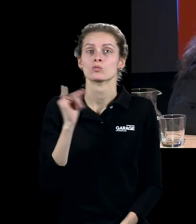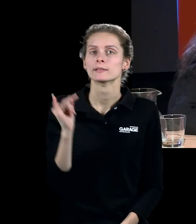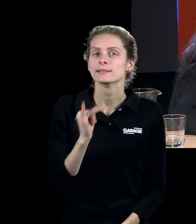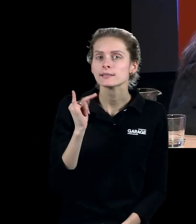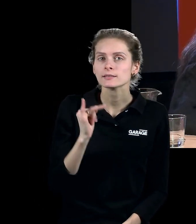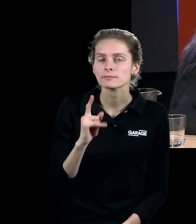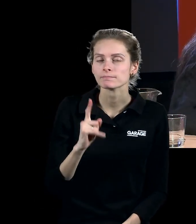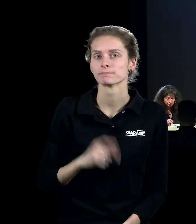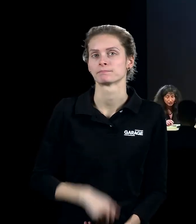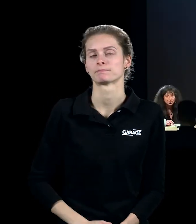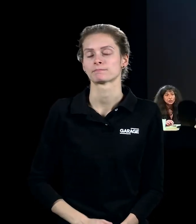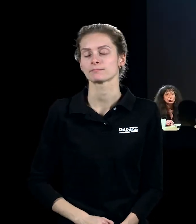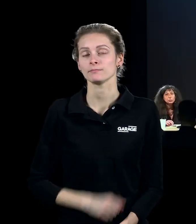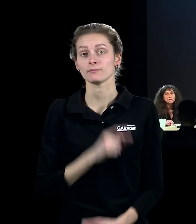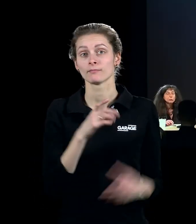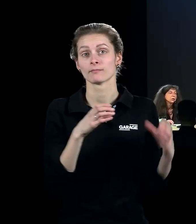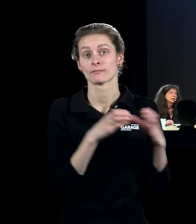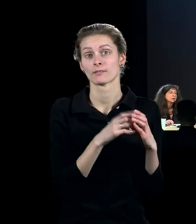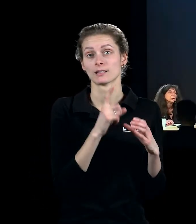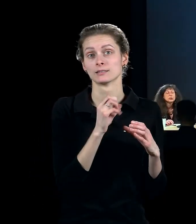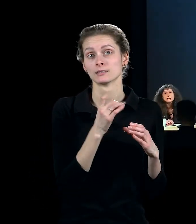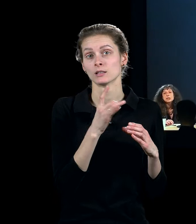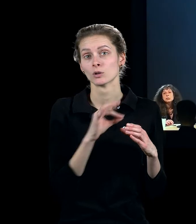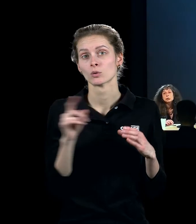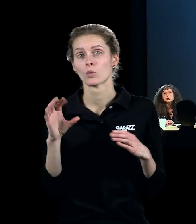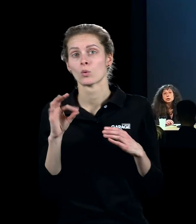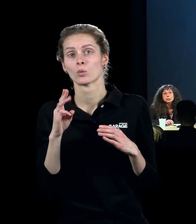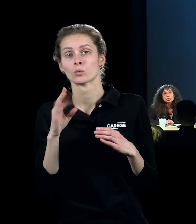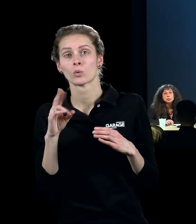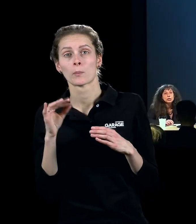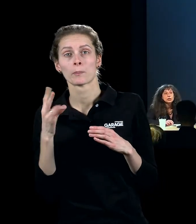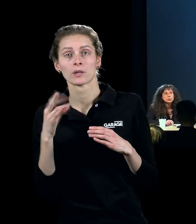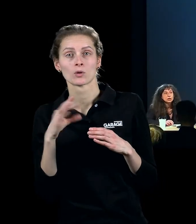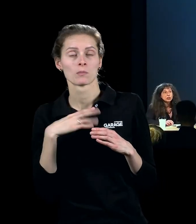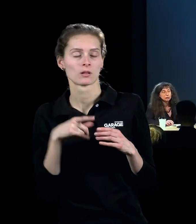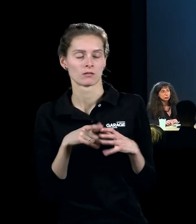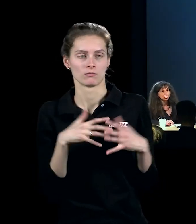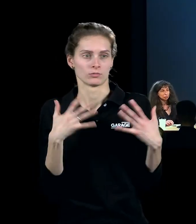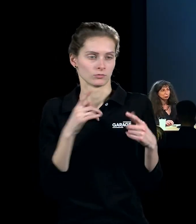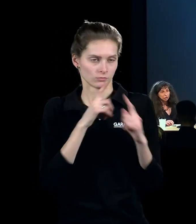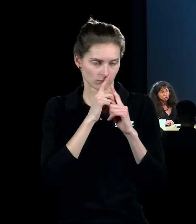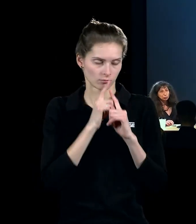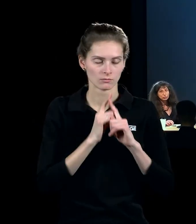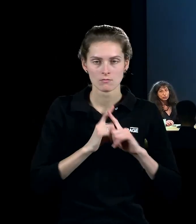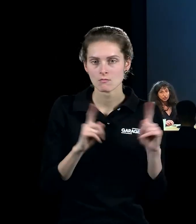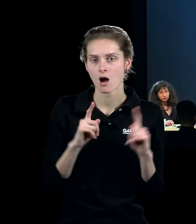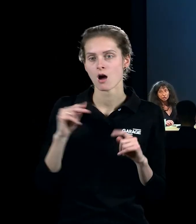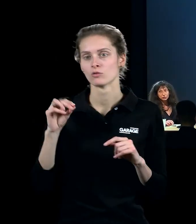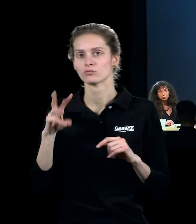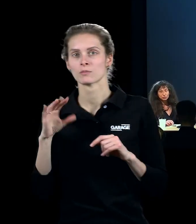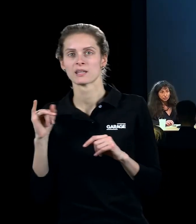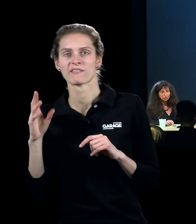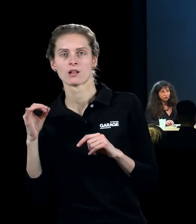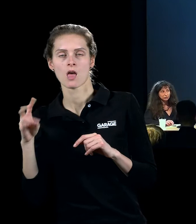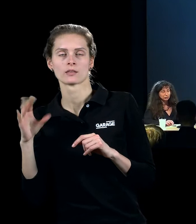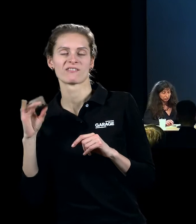-таки Зира и Ив Кляйна были гораздо менее радикальными художниками, чем Кляйн, там, где Кляйн выходит в пустоту и в отказ от